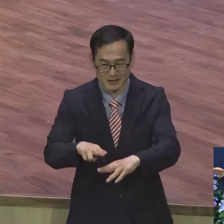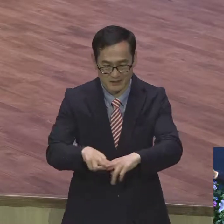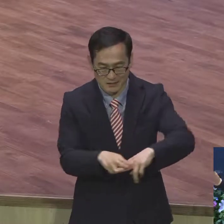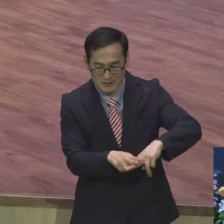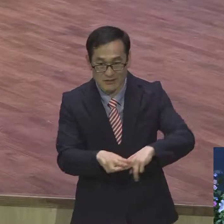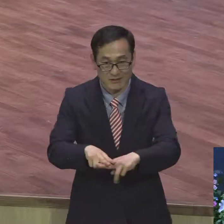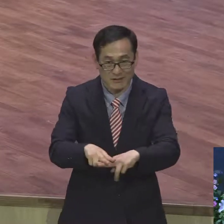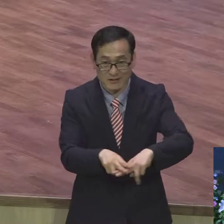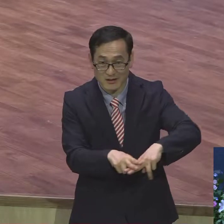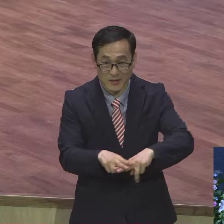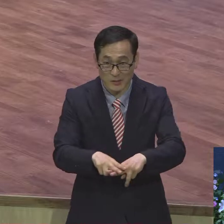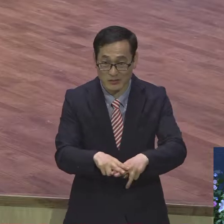한 거예요.